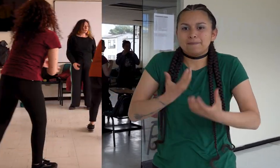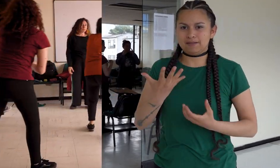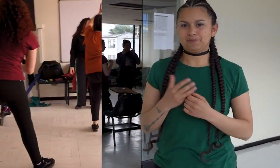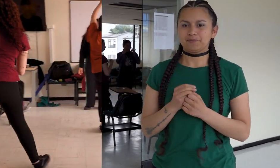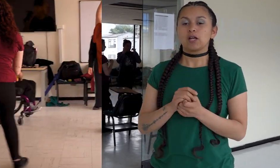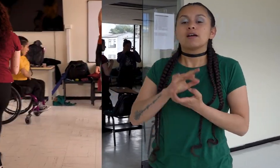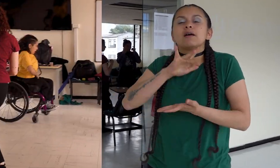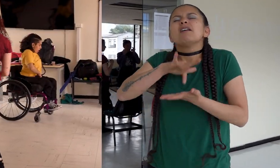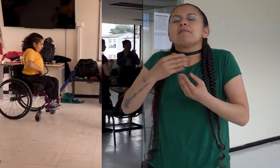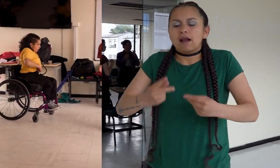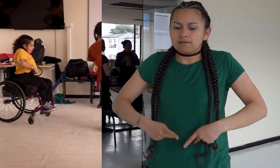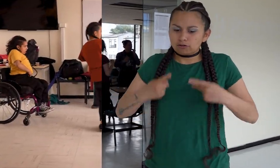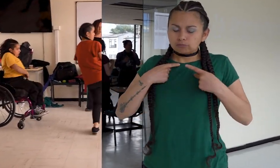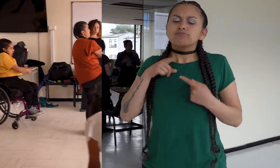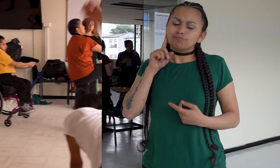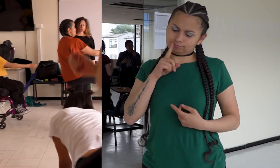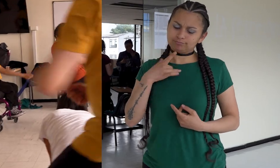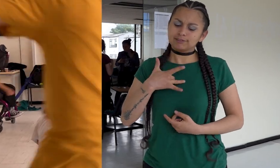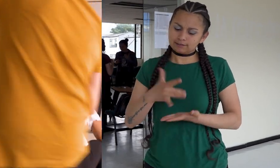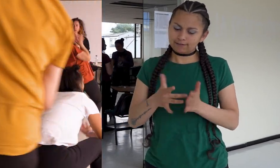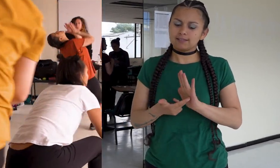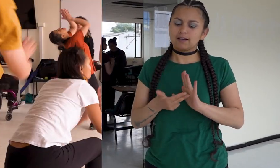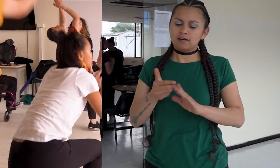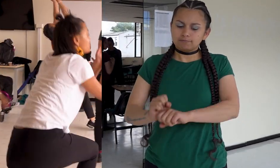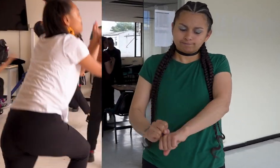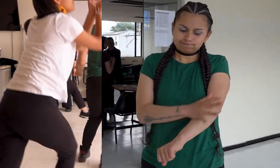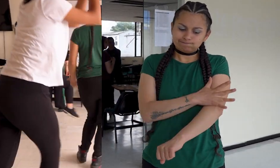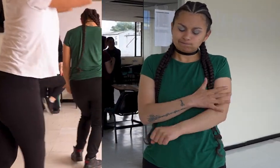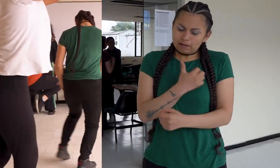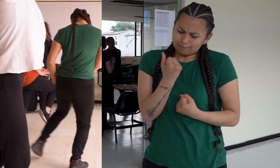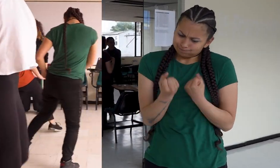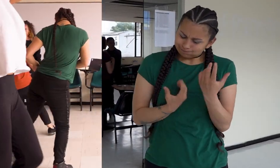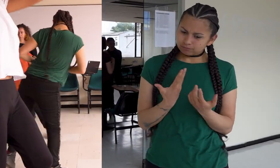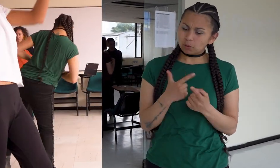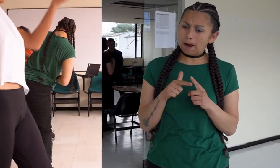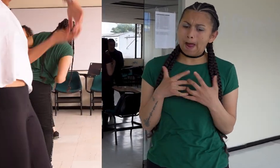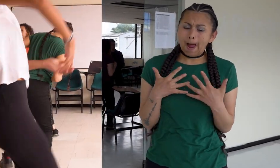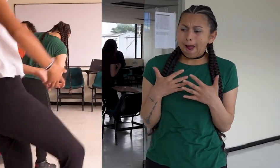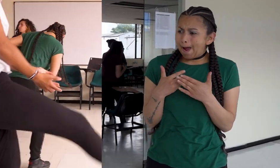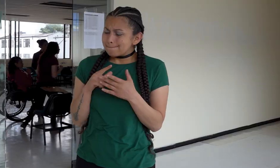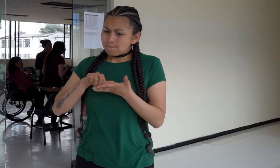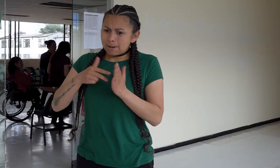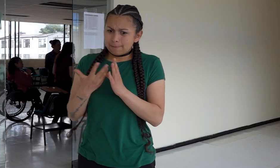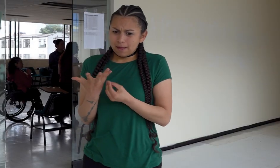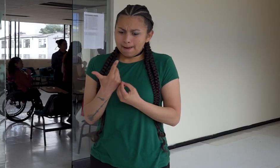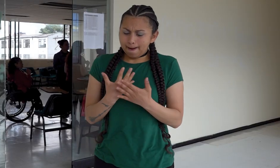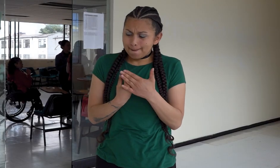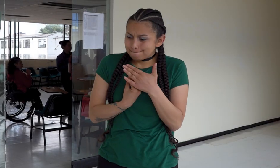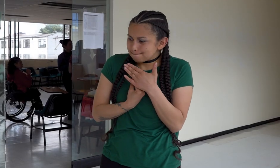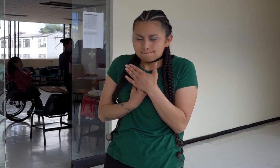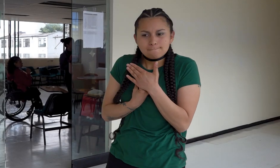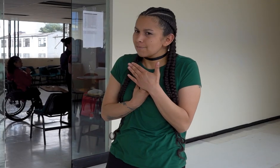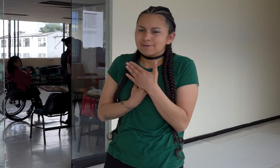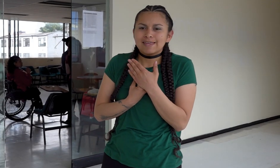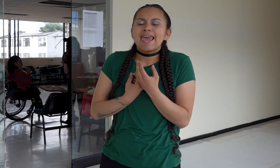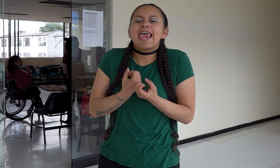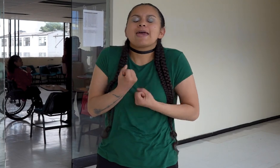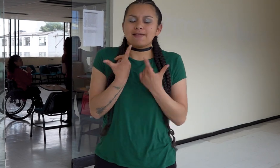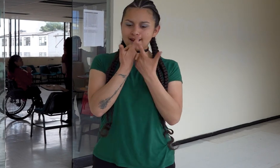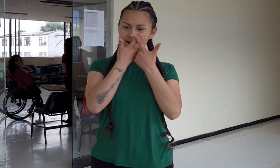a entender muchos mensajes y muchas situaciones. También para mi vida siento que es un proceso que me ha ayudado mucho a no ser